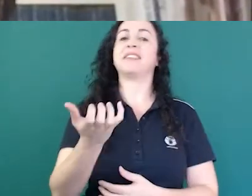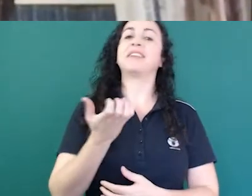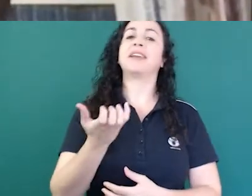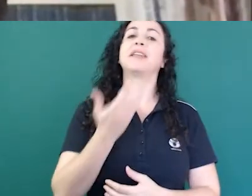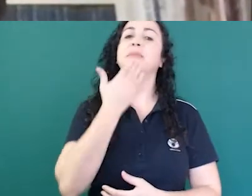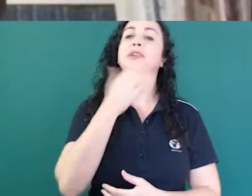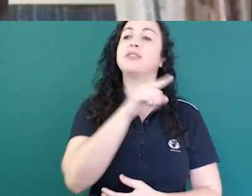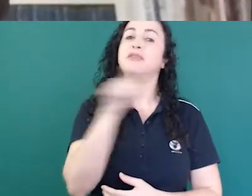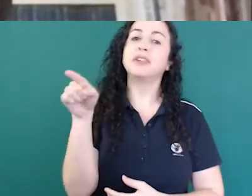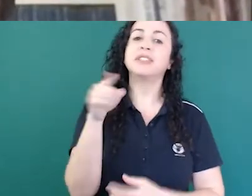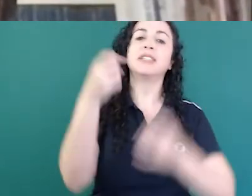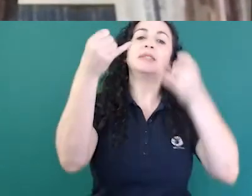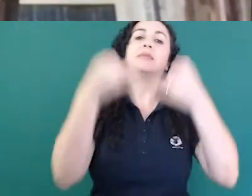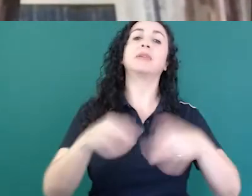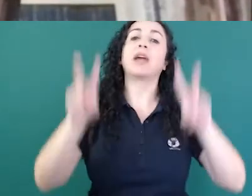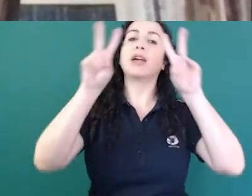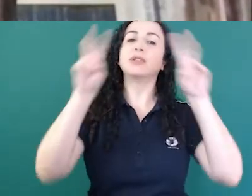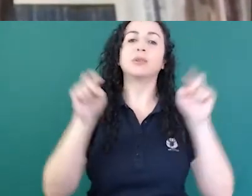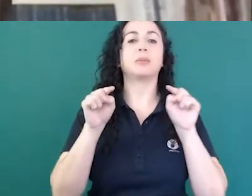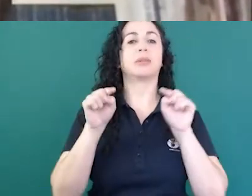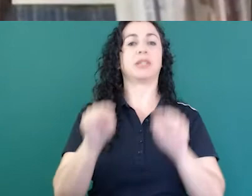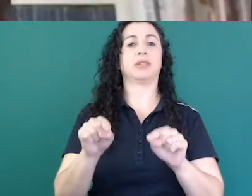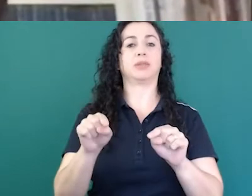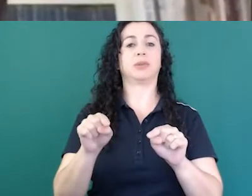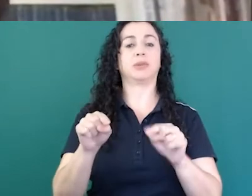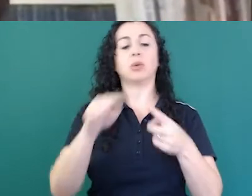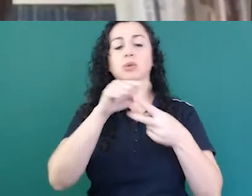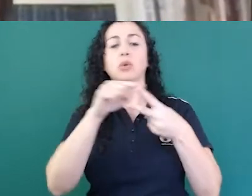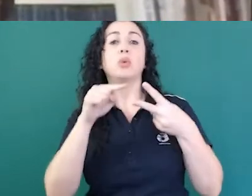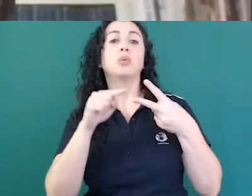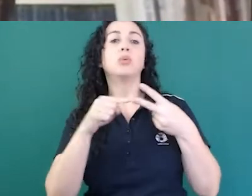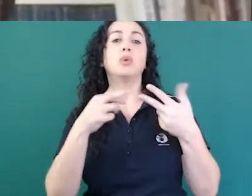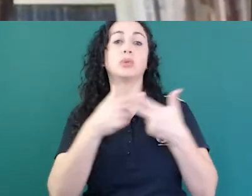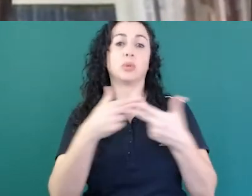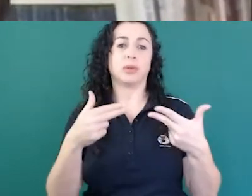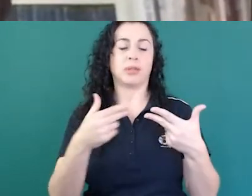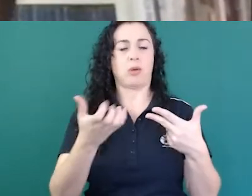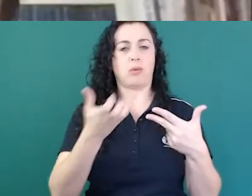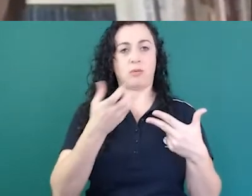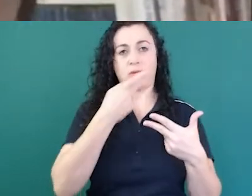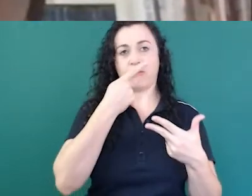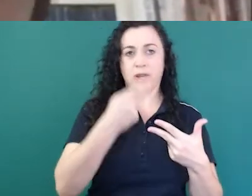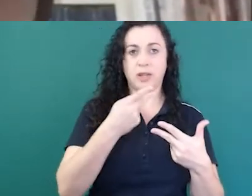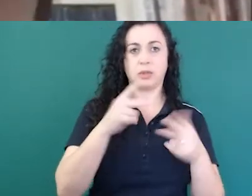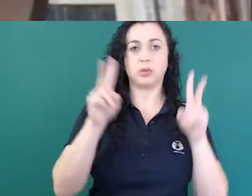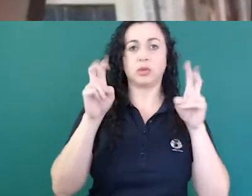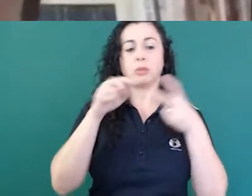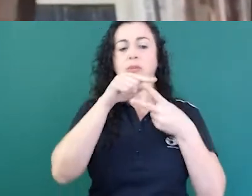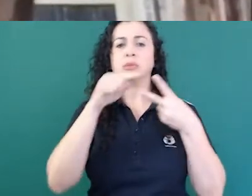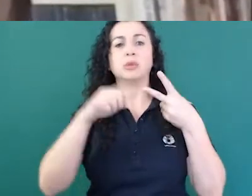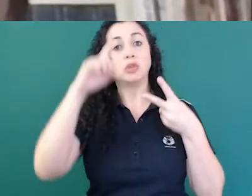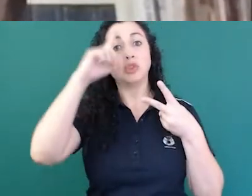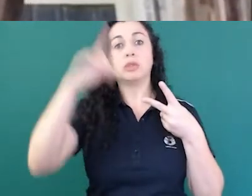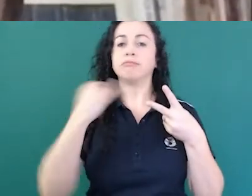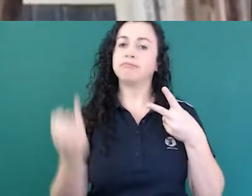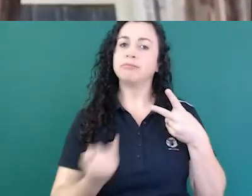vocês falarem um pouco sobre isso. Juntando duas coisas, falando um pouco sobre porque essas duas datas são